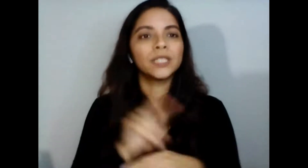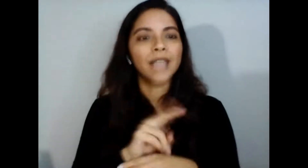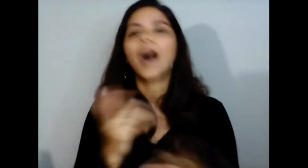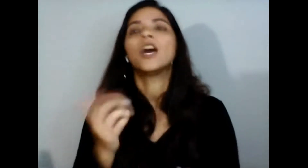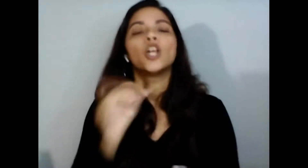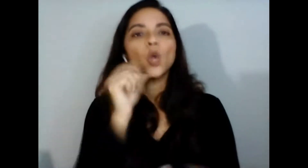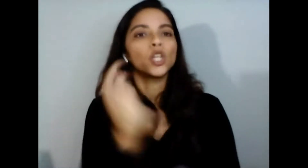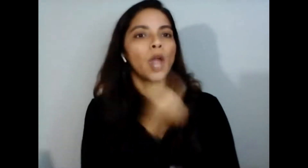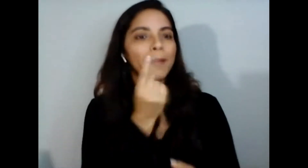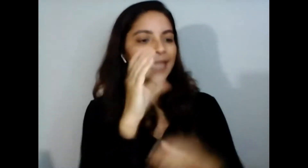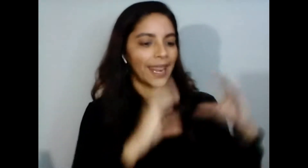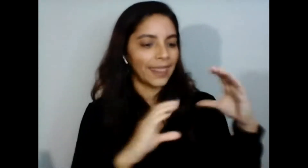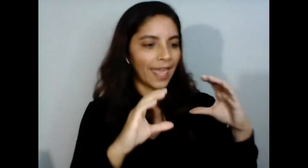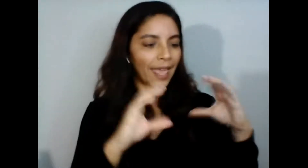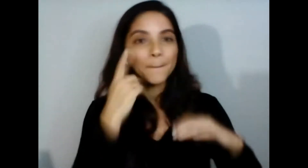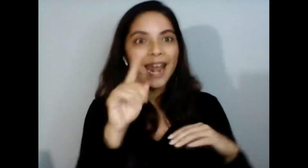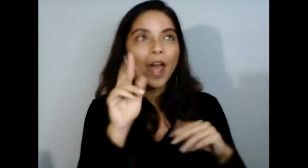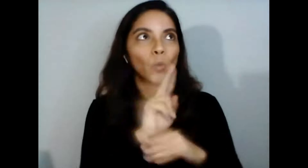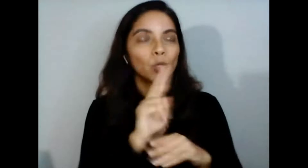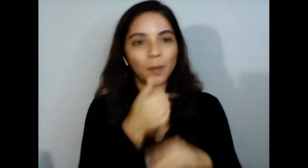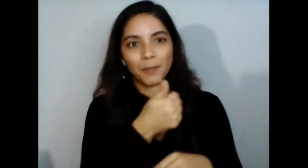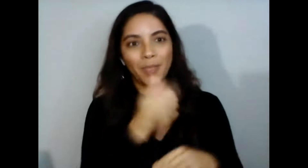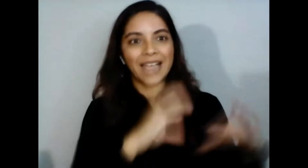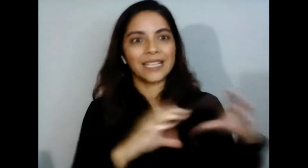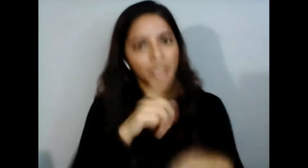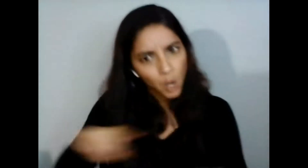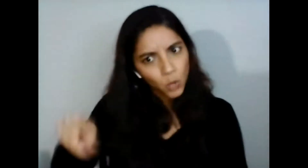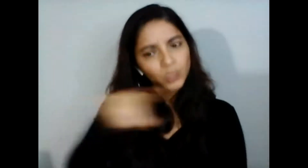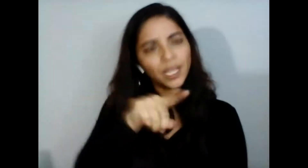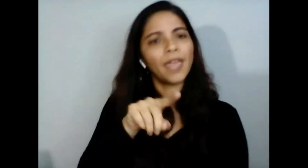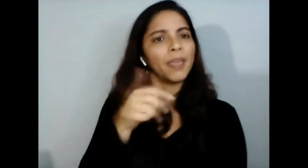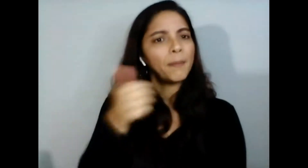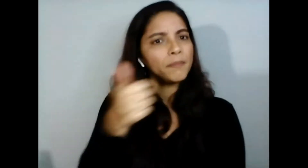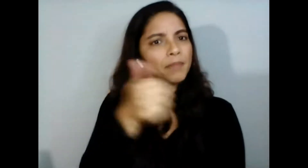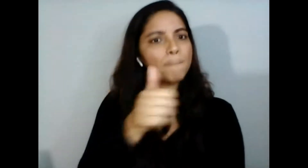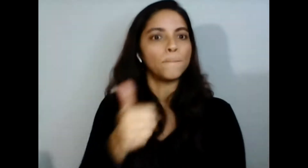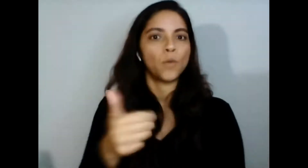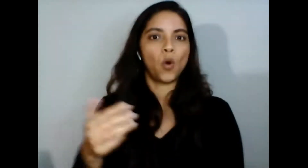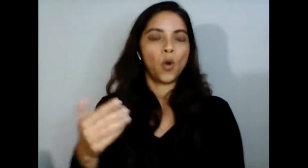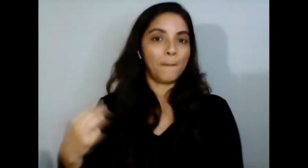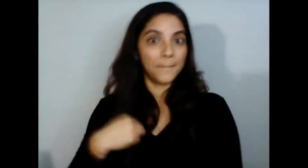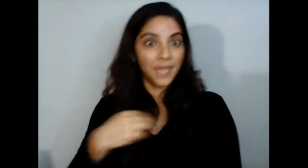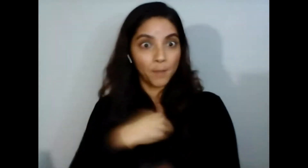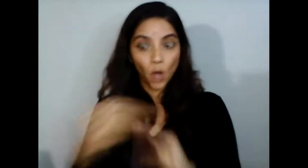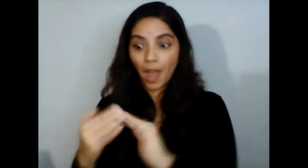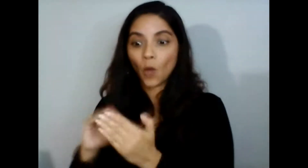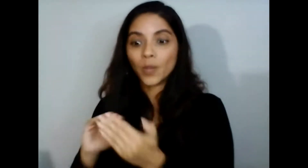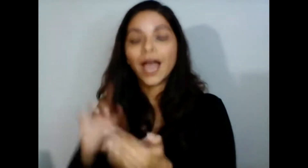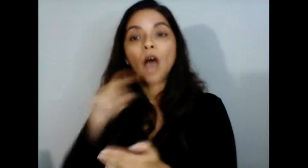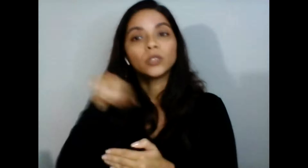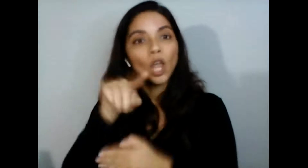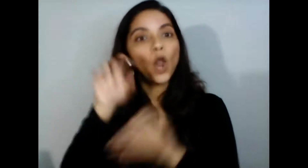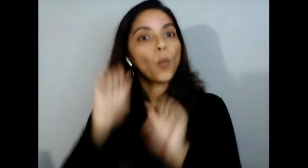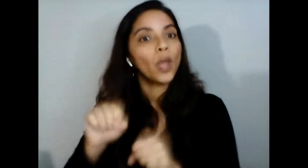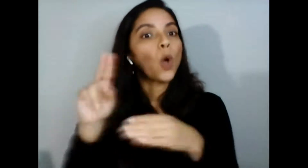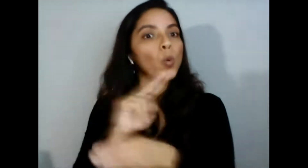esa solidaridad de que a lo mejor no ustedes como miembros de la comunidad puedan entonces utilizar estos